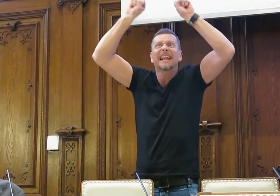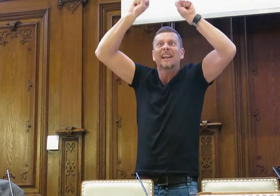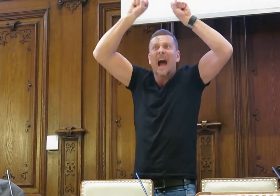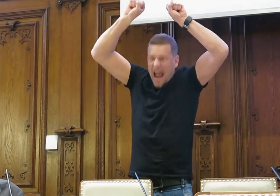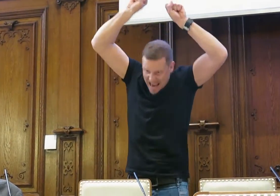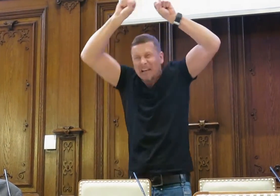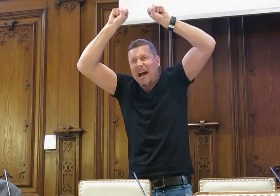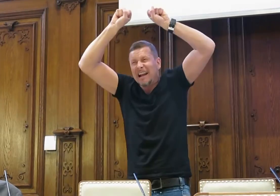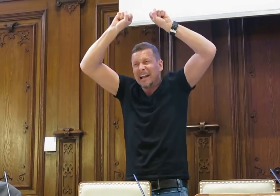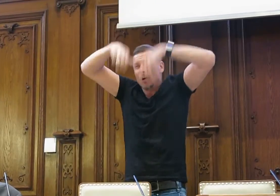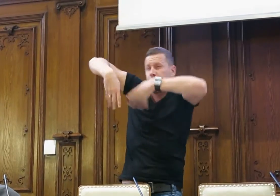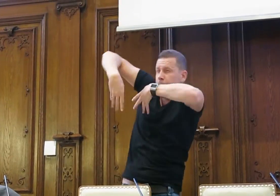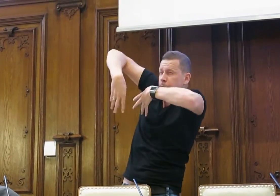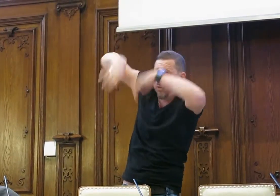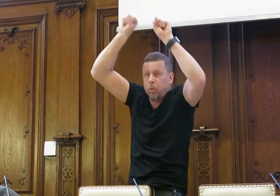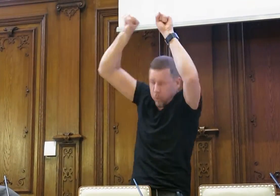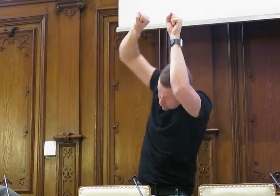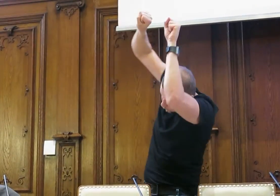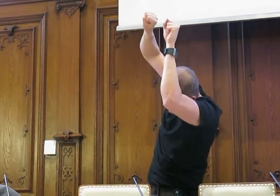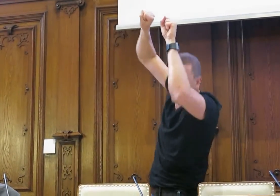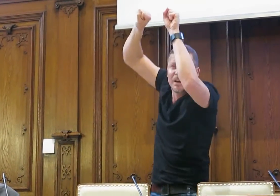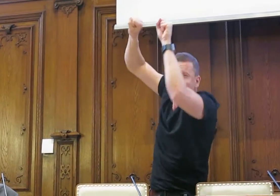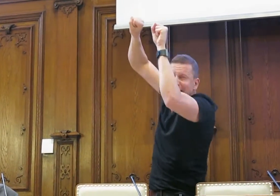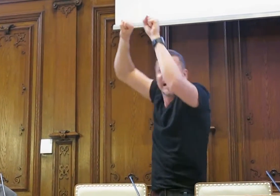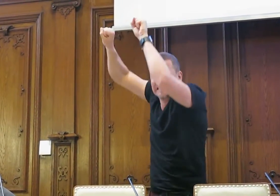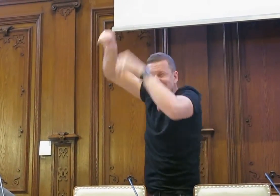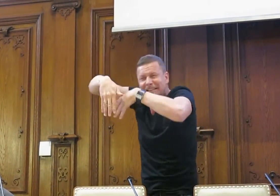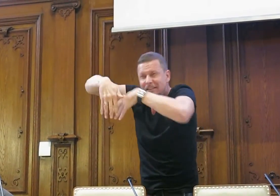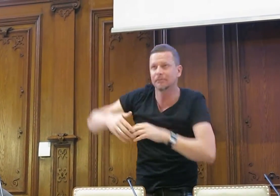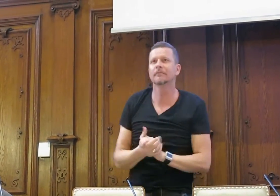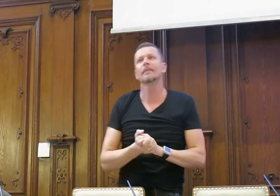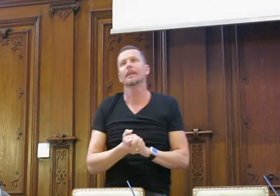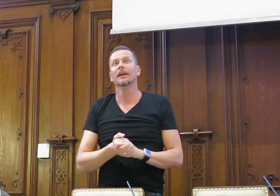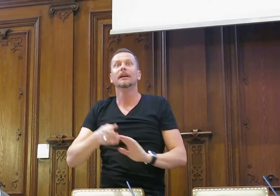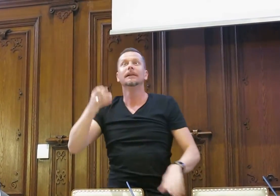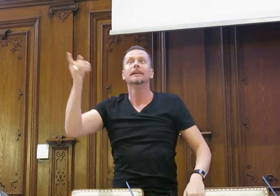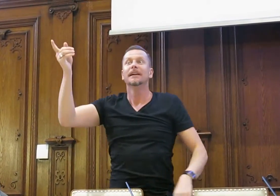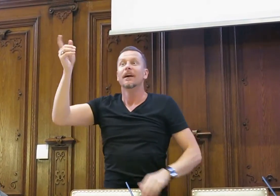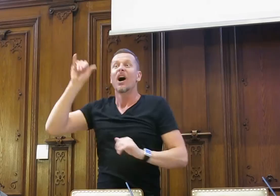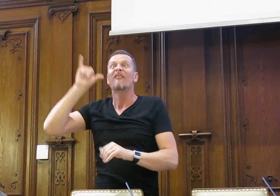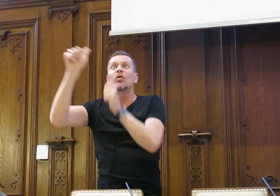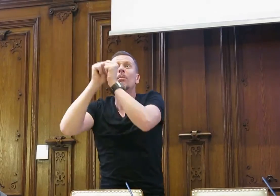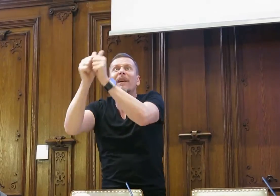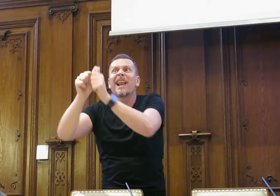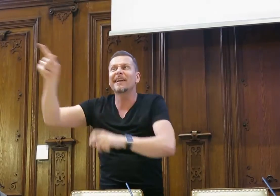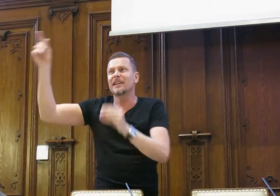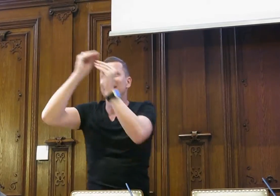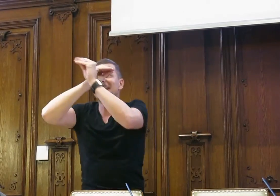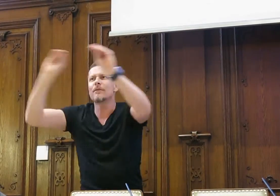alle Leute versuchen, sich wirklich irgendwo anzuhalten. ist so, dass wirklich schon ein Loch entstanden ist unten und man weiß nicht, was man mit den